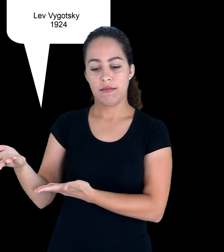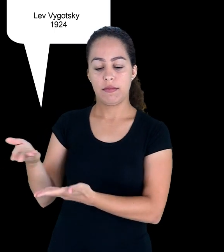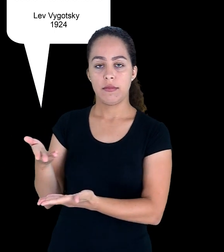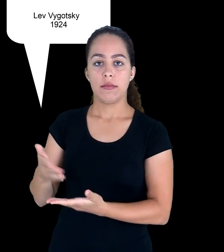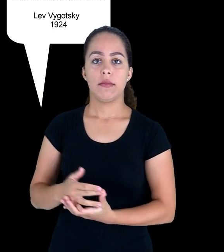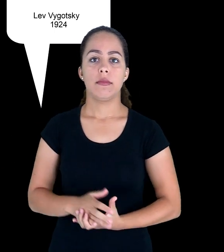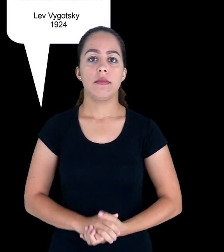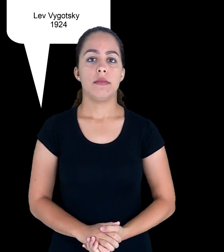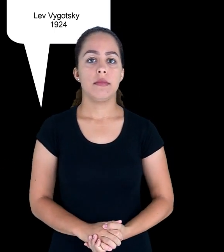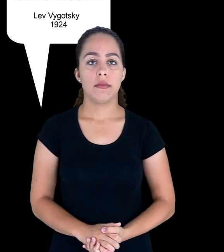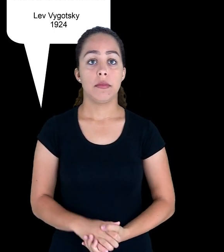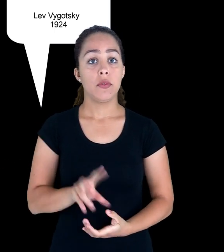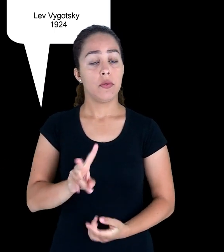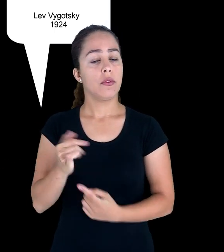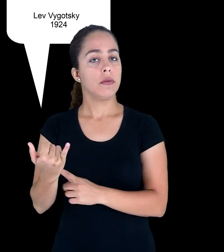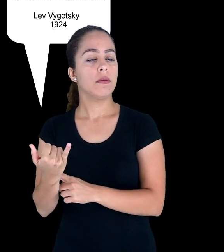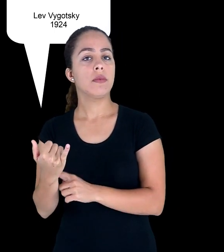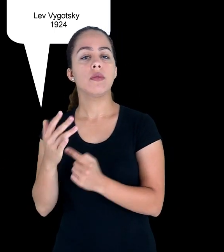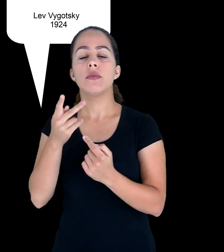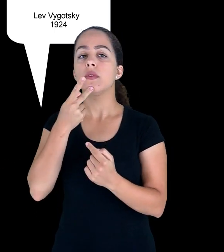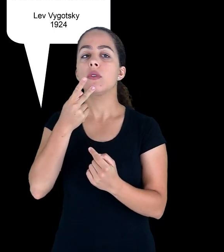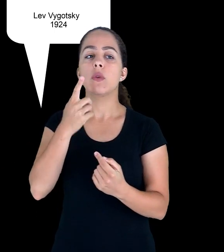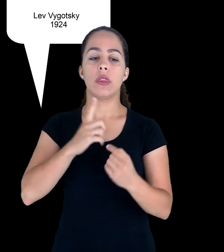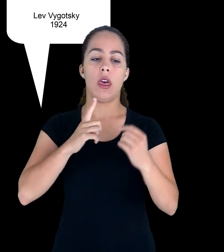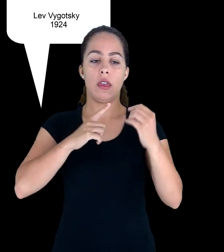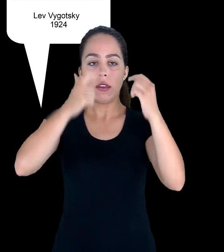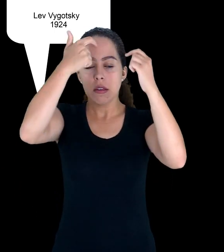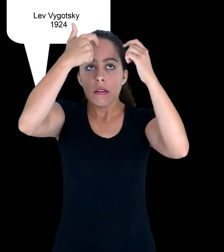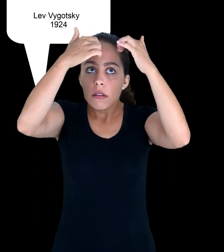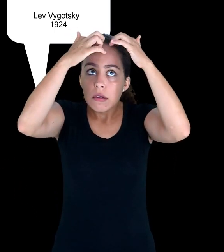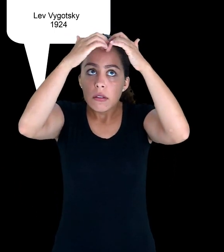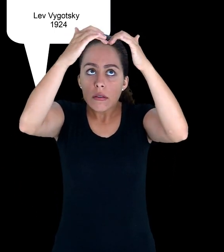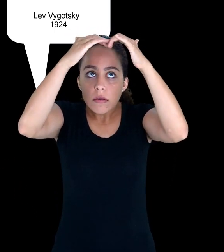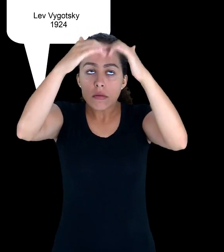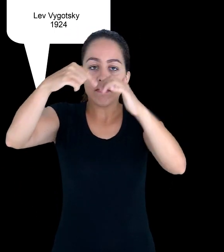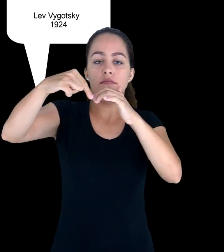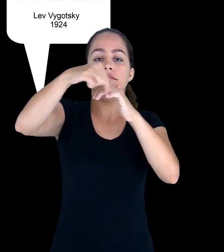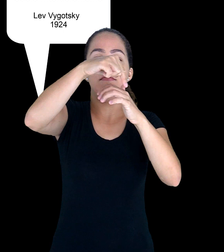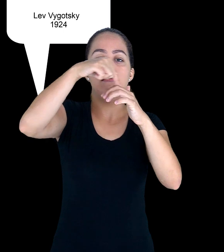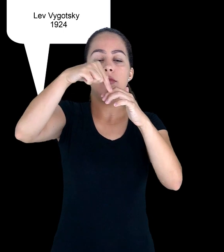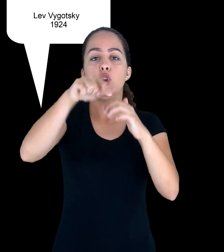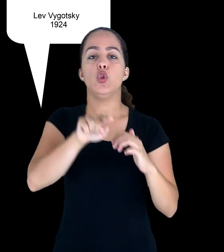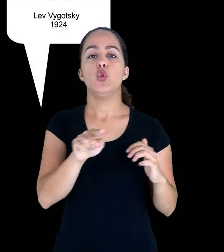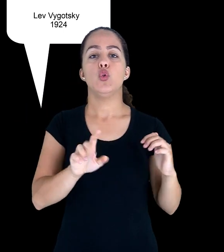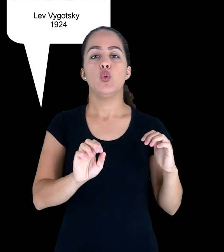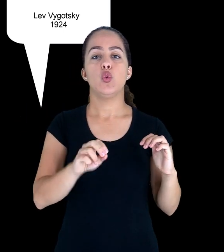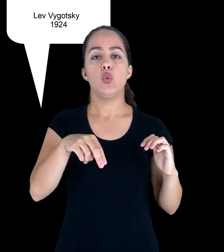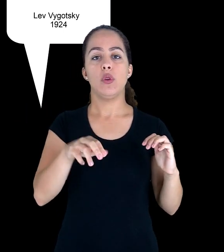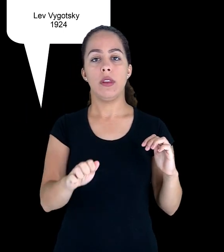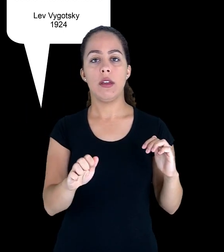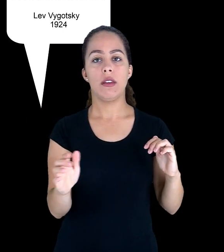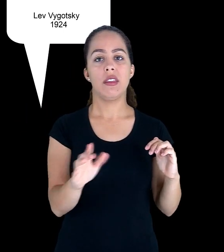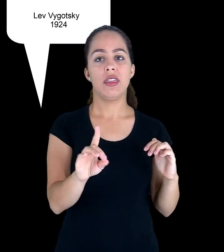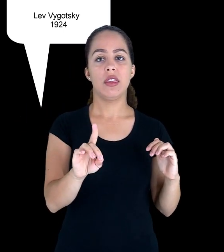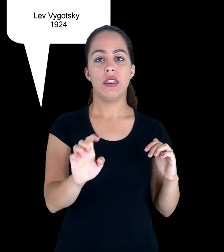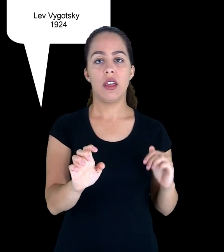sempre há uma tradução do conhecimento para o sujeito, por meio dos signos, por meio da linguagem em si